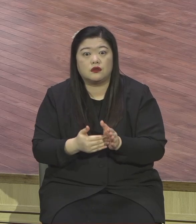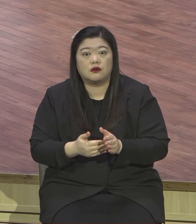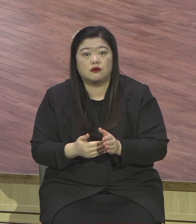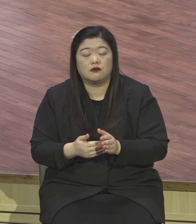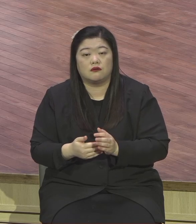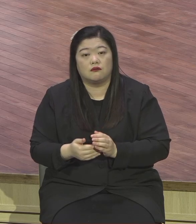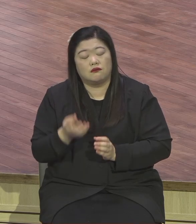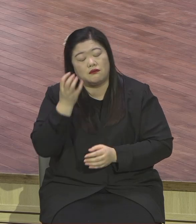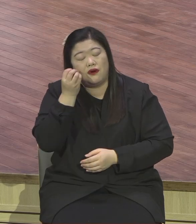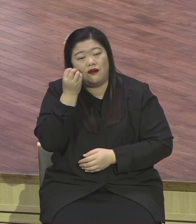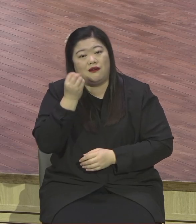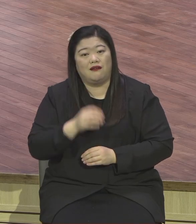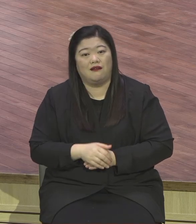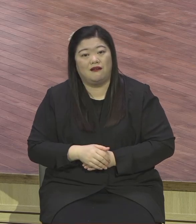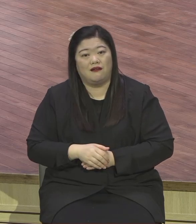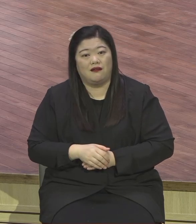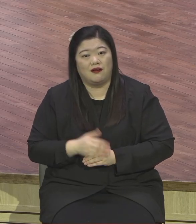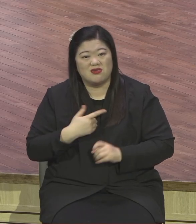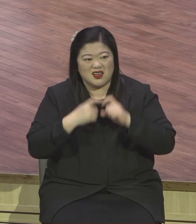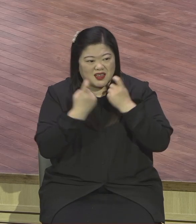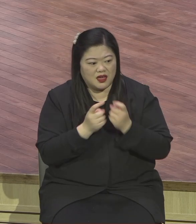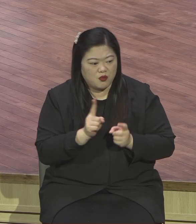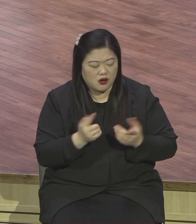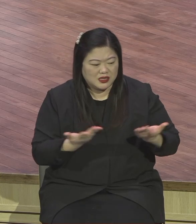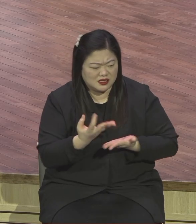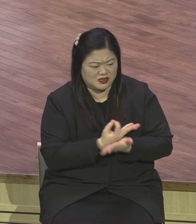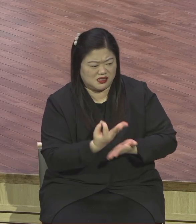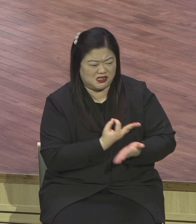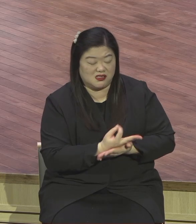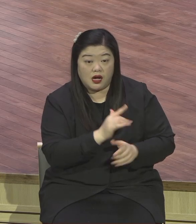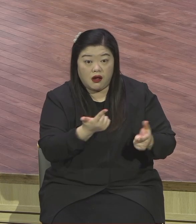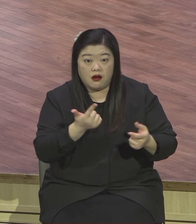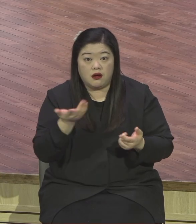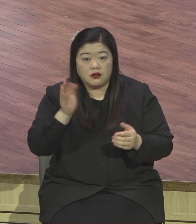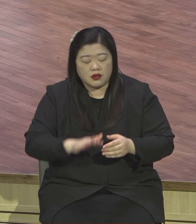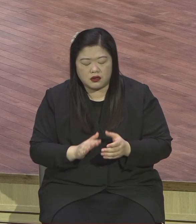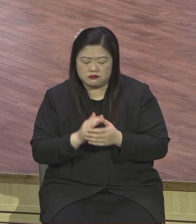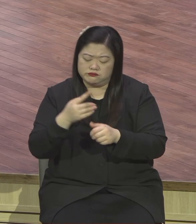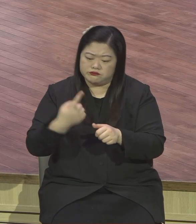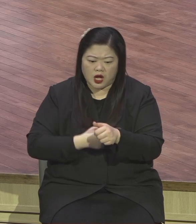채워주신 하나님 체험하시기 바랍니다.